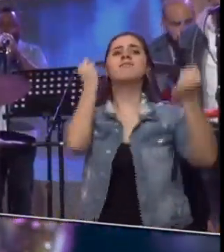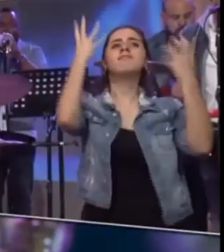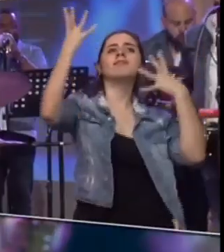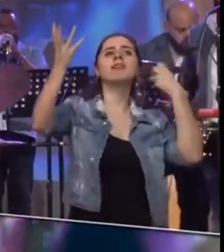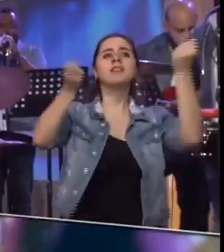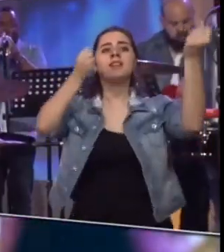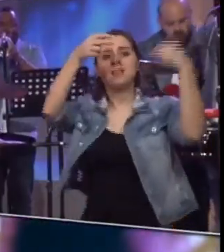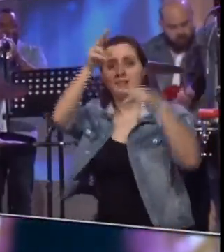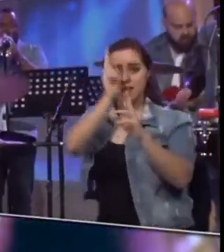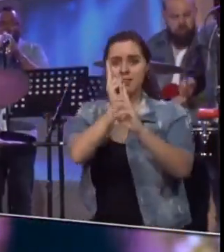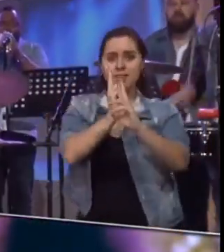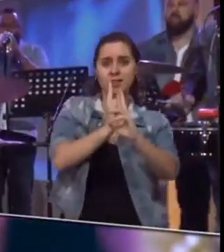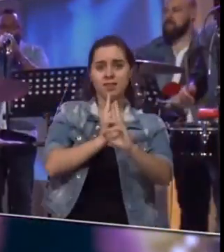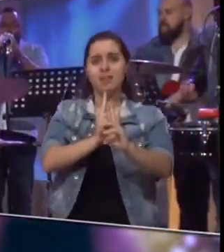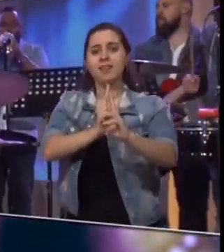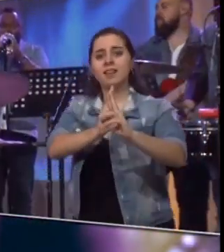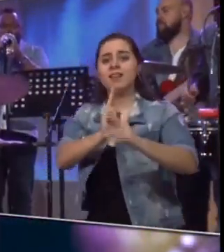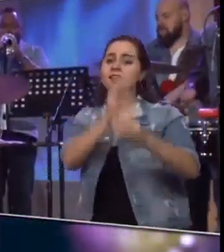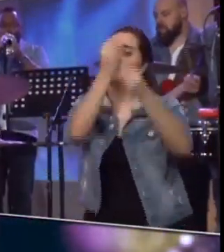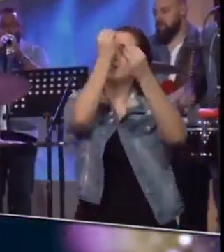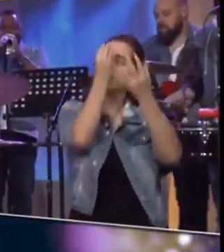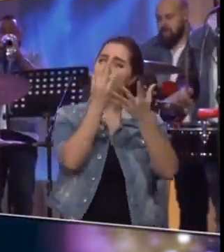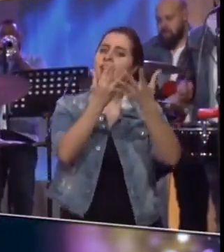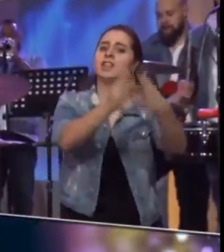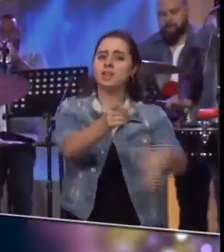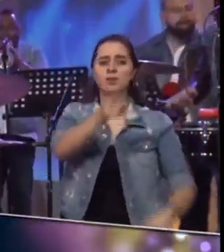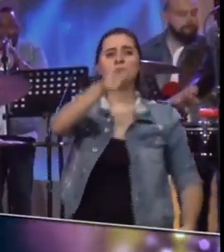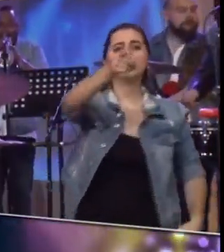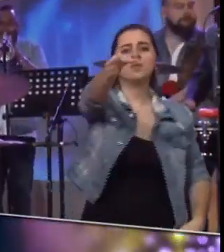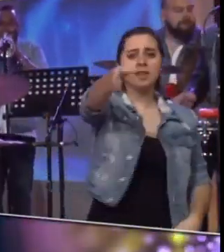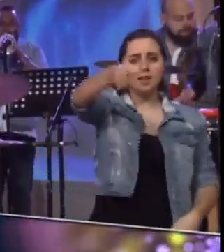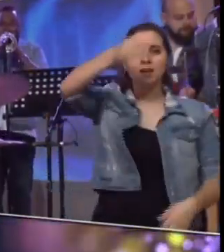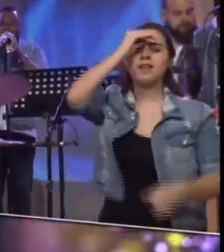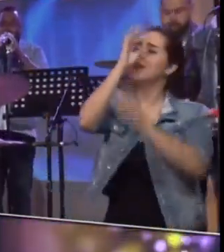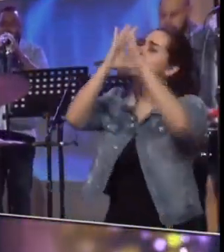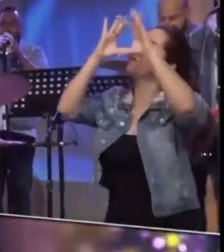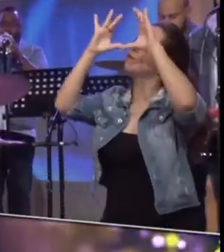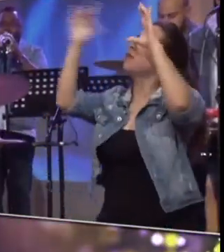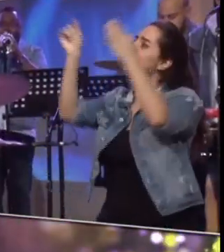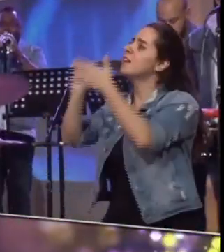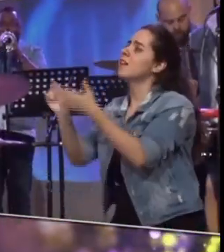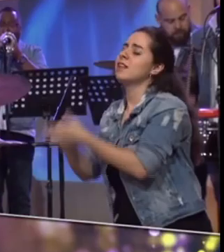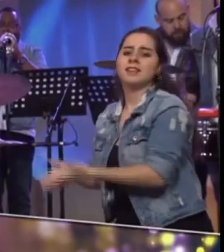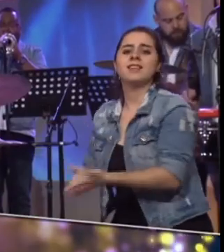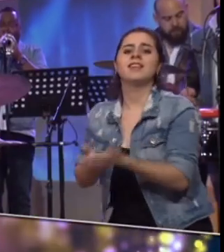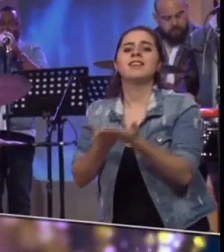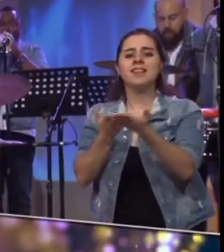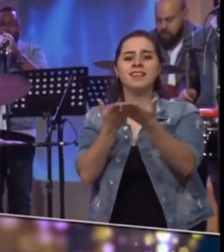dedicártela a ti Quiero que tú sepas que por ti la escribí